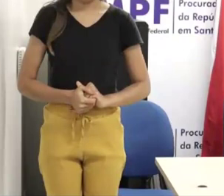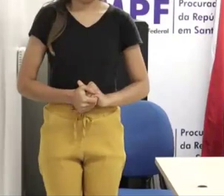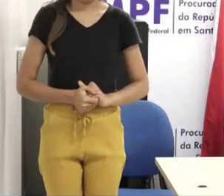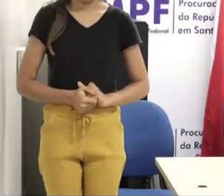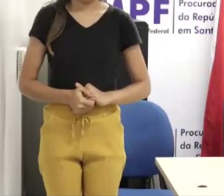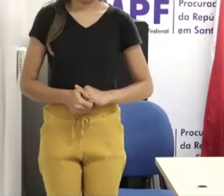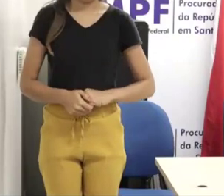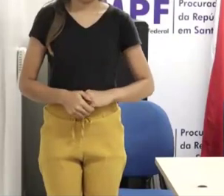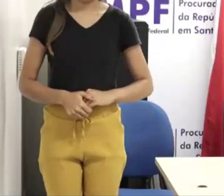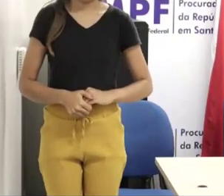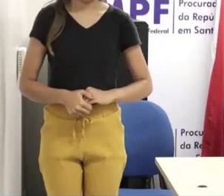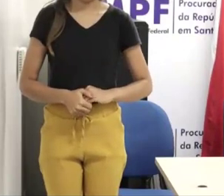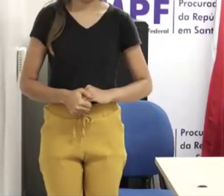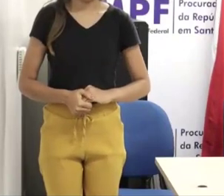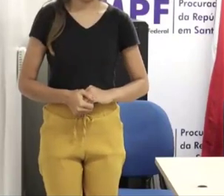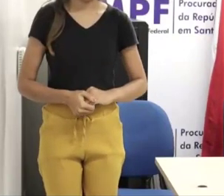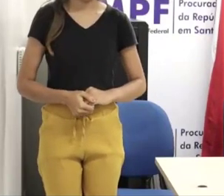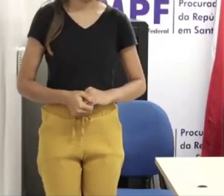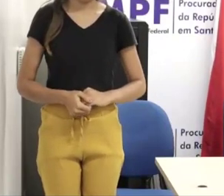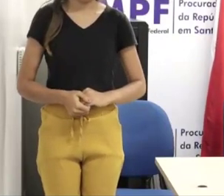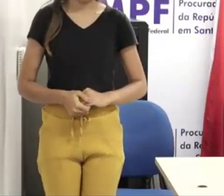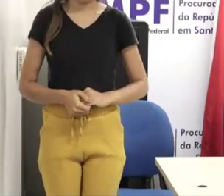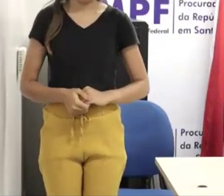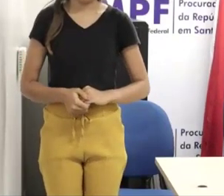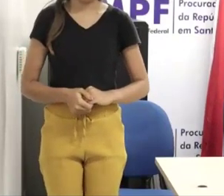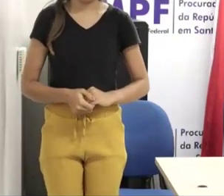presentes, sobretudo as pessoas que estão...